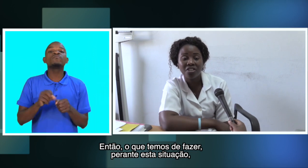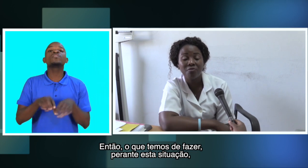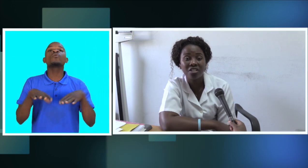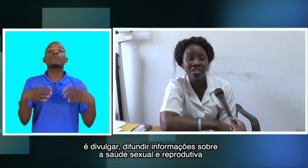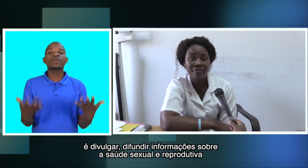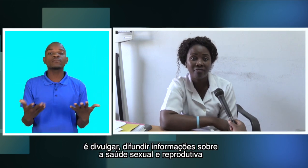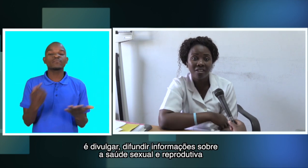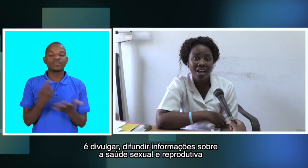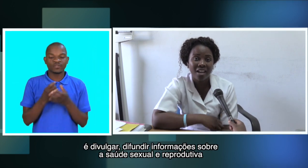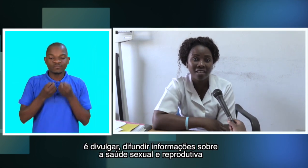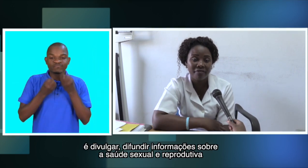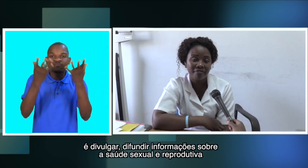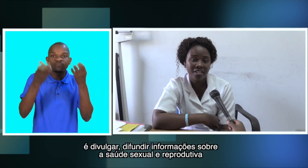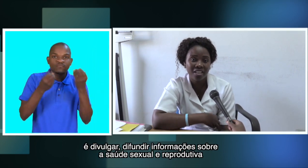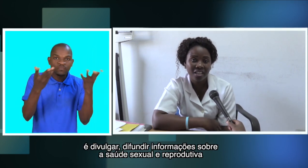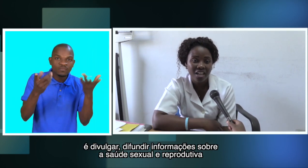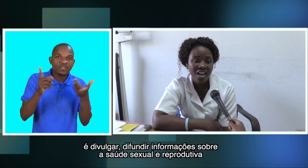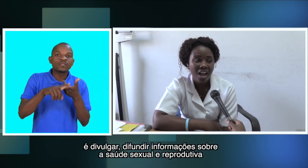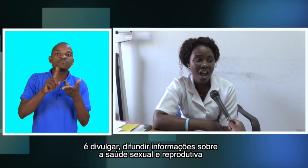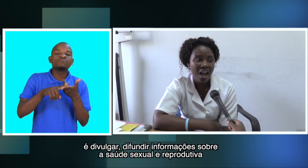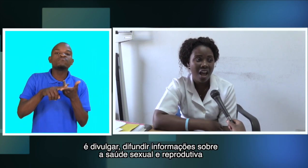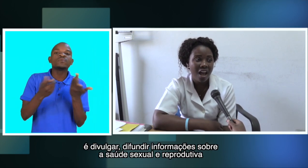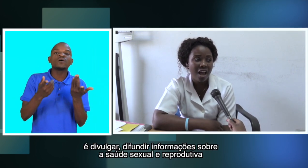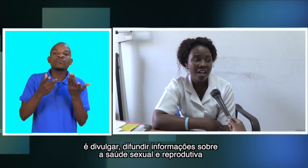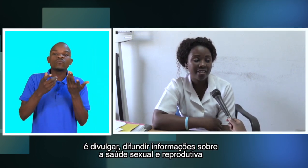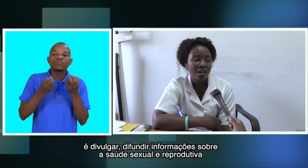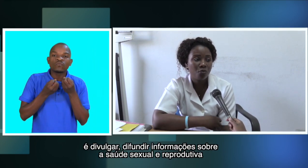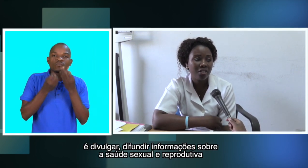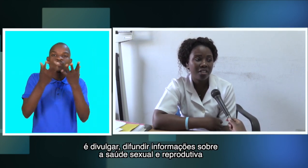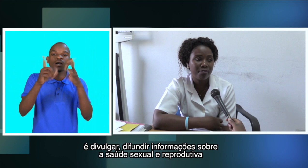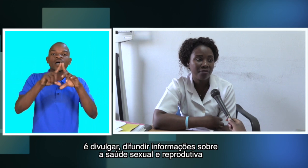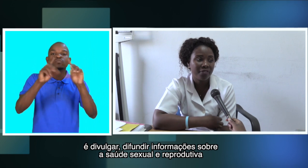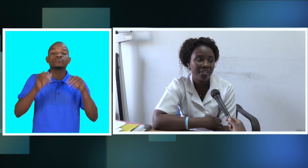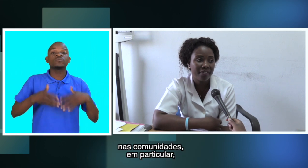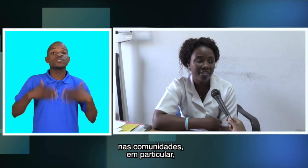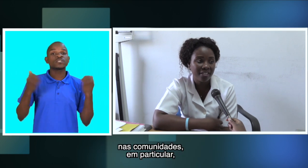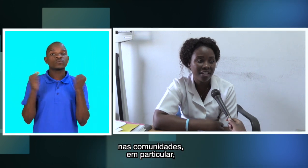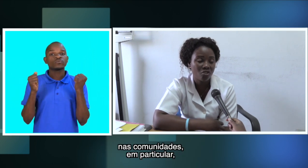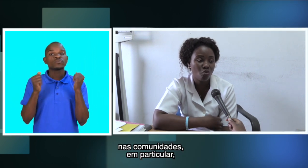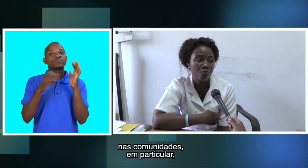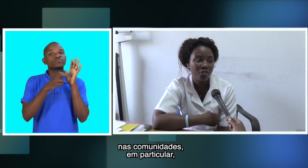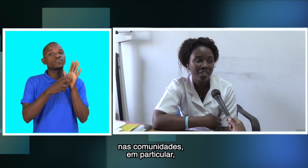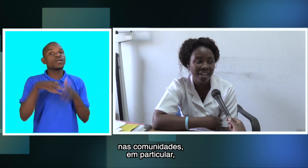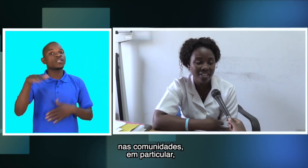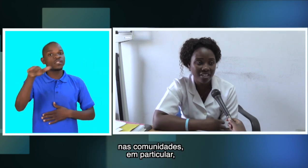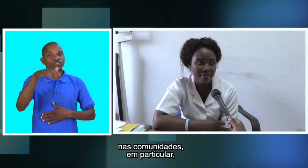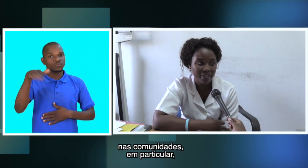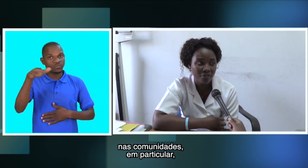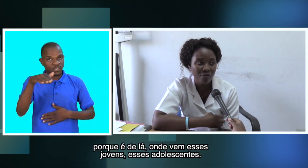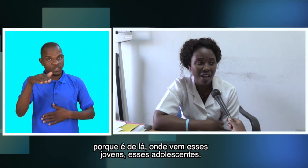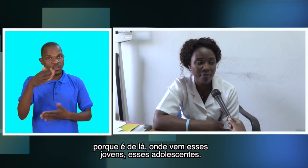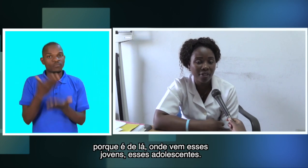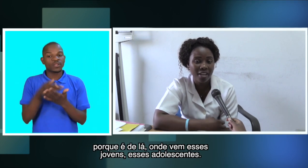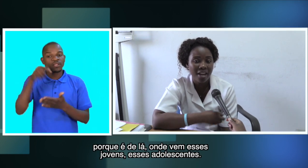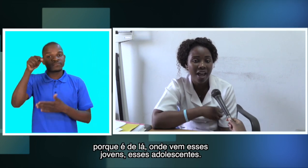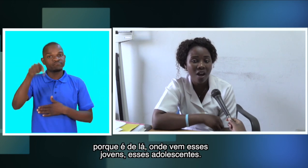nós temos que definir a saúde reprodutiva em si, nas comunidades em particular, porque é de lá